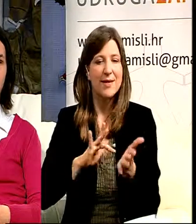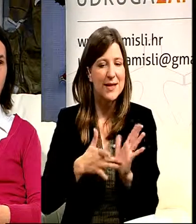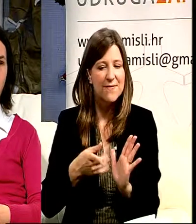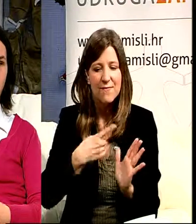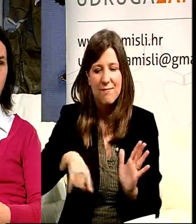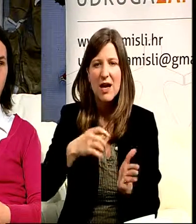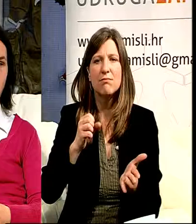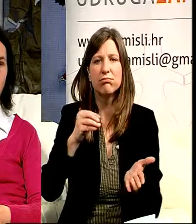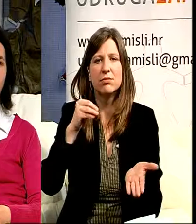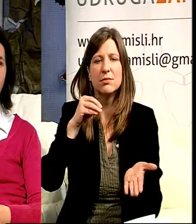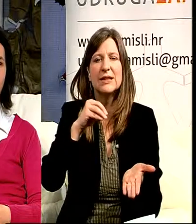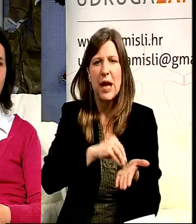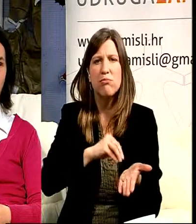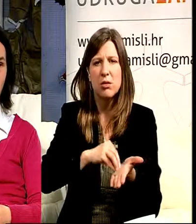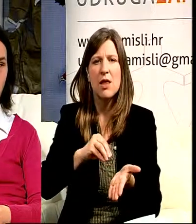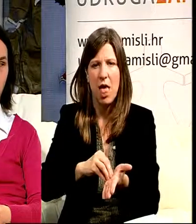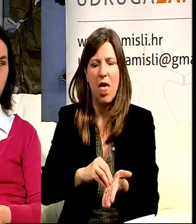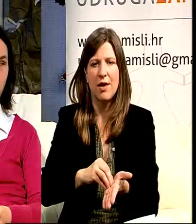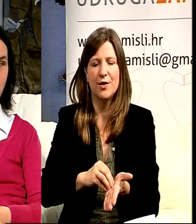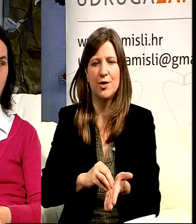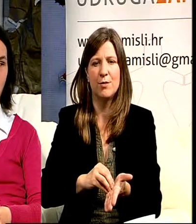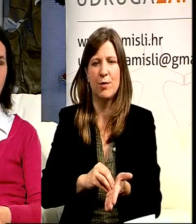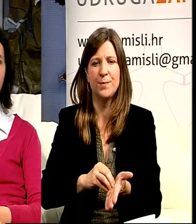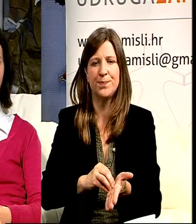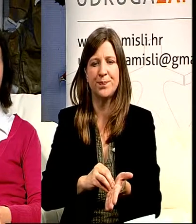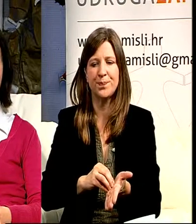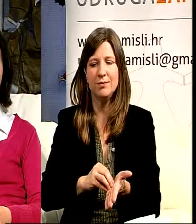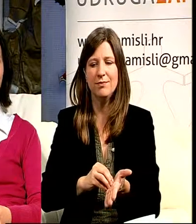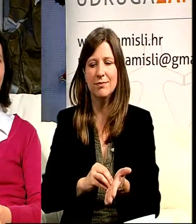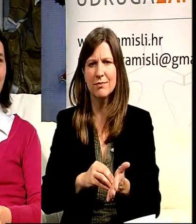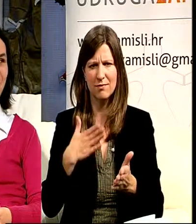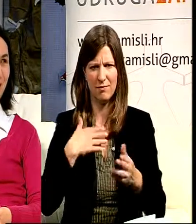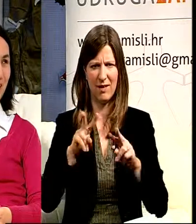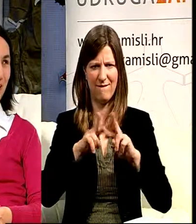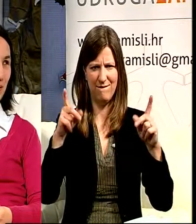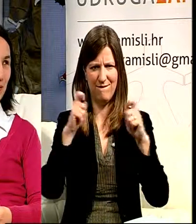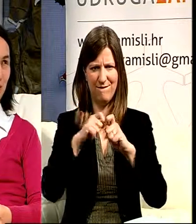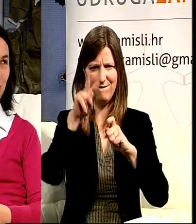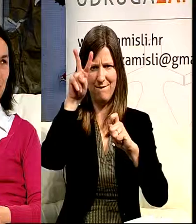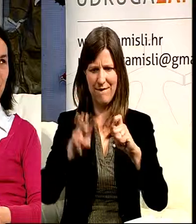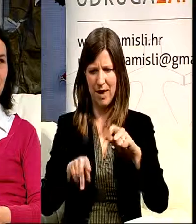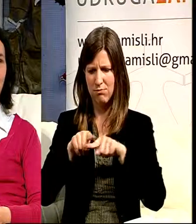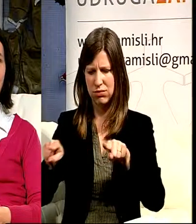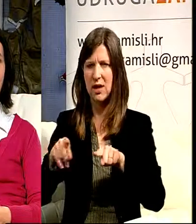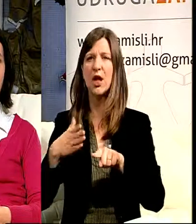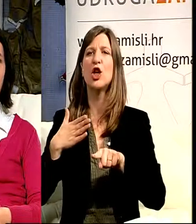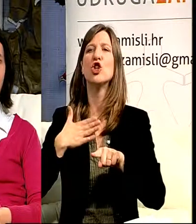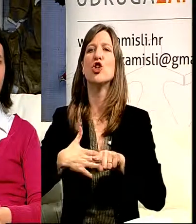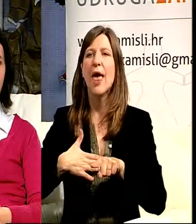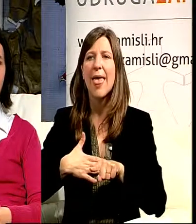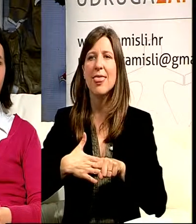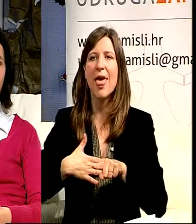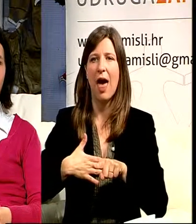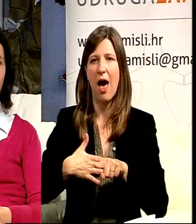najveću čitabu, imam stavke želje korisnika. onda recimo